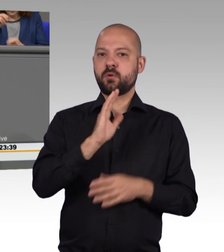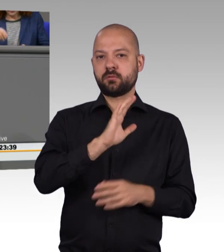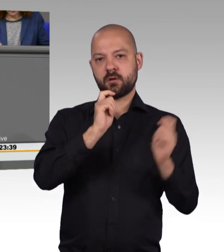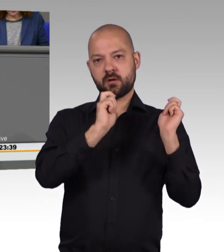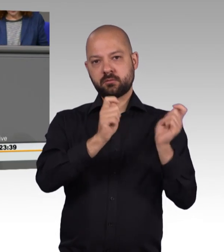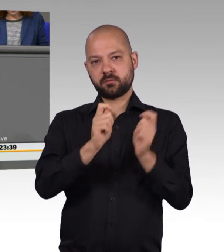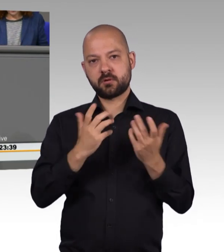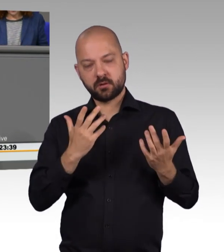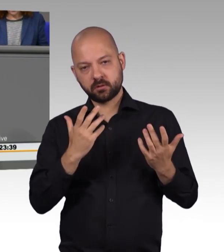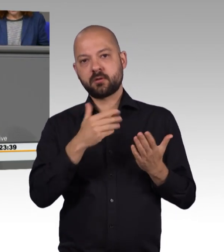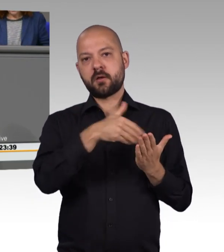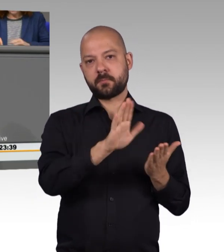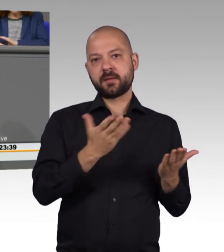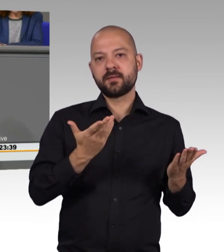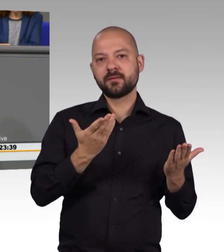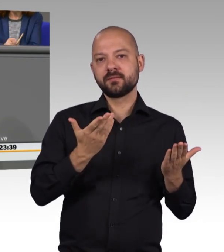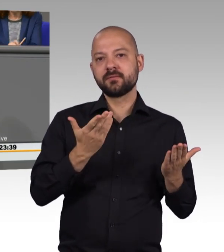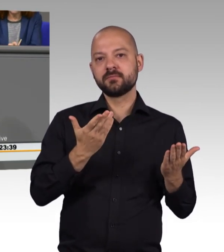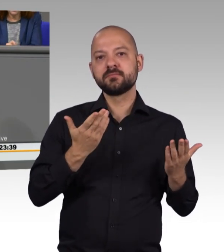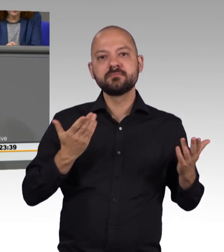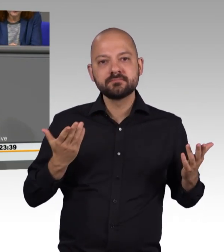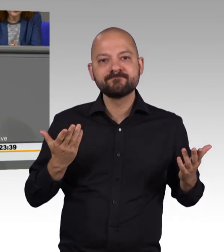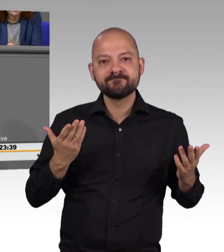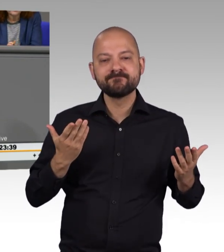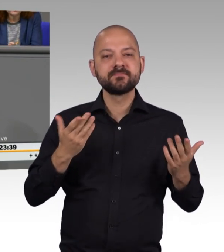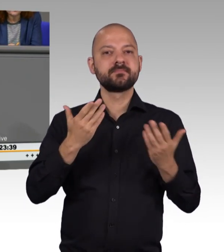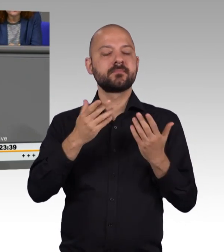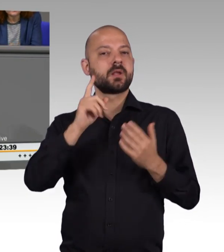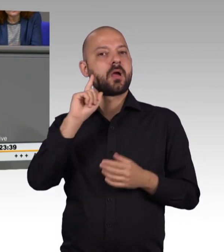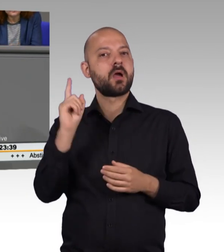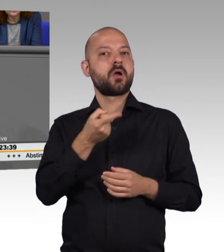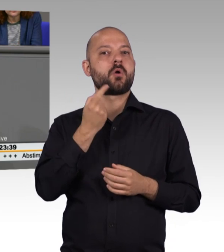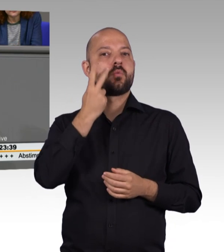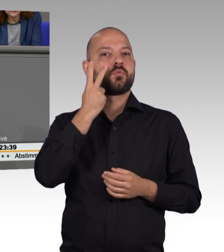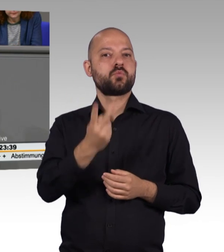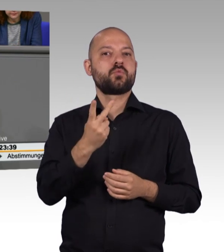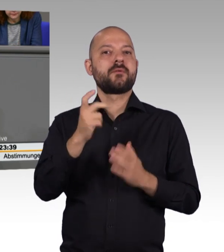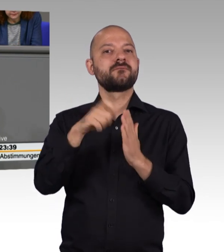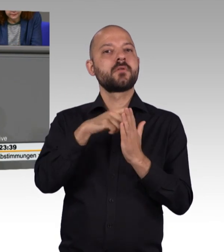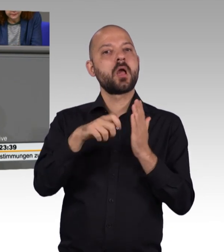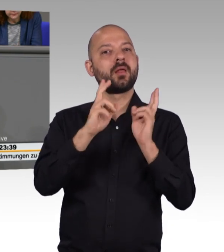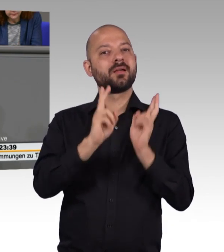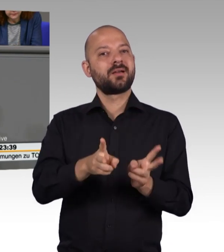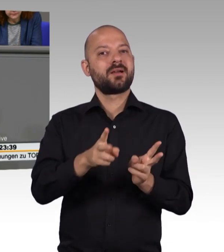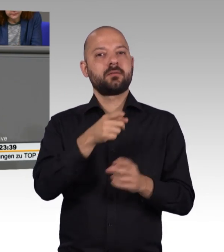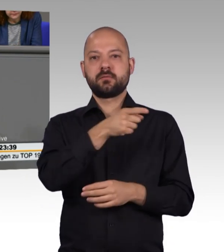jüngsten Vergangenheit, da da nur die entsprechenden Wahlrechtsausschlüsse gestrichen wurden, aber keine flankierenden Regelungen zur